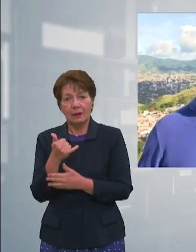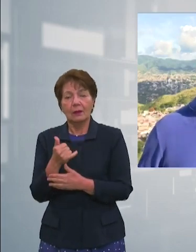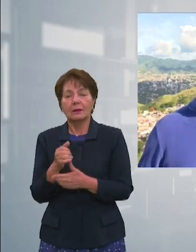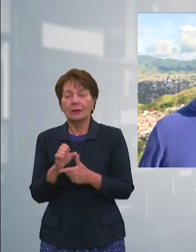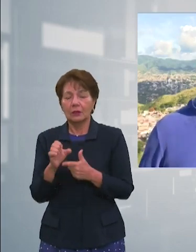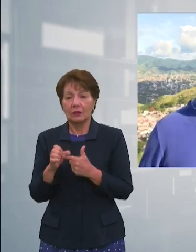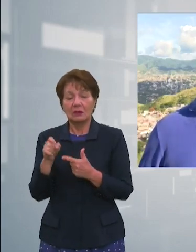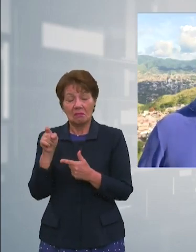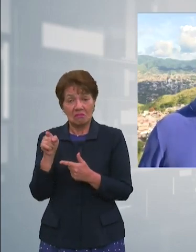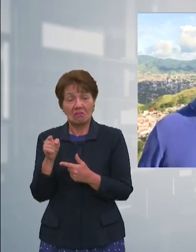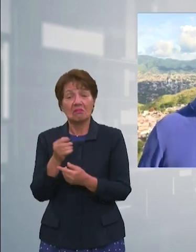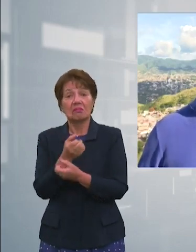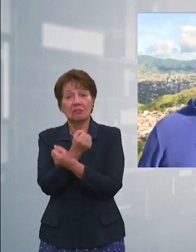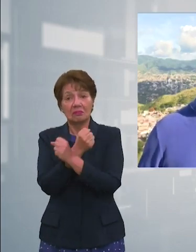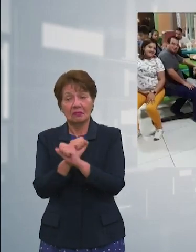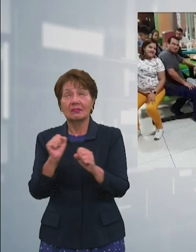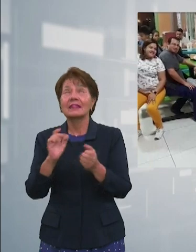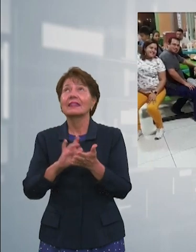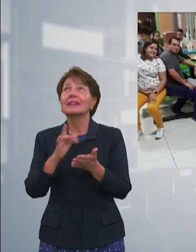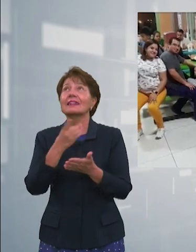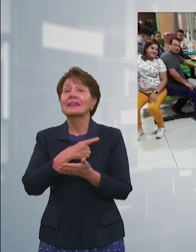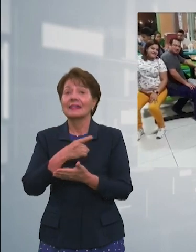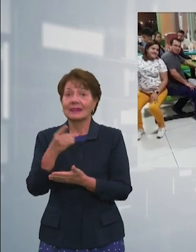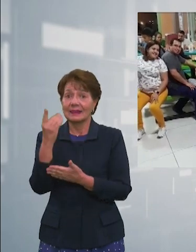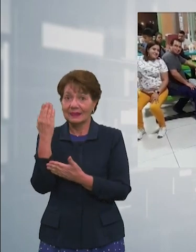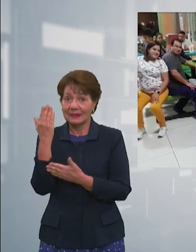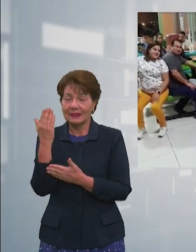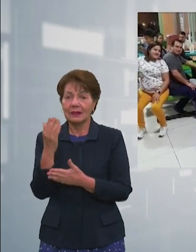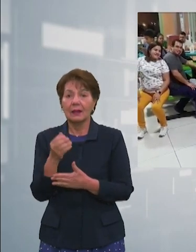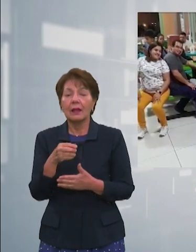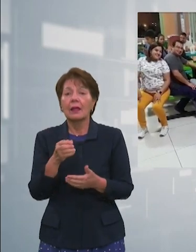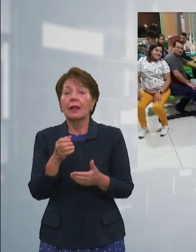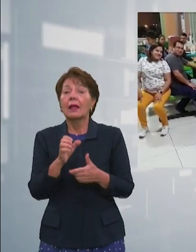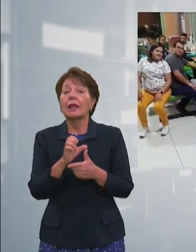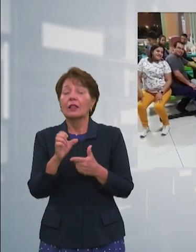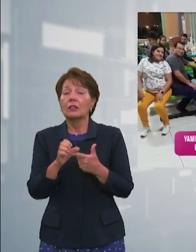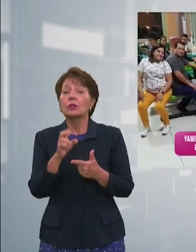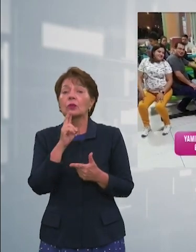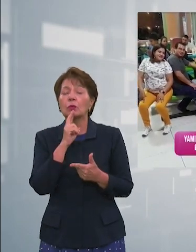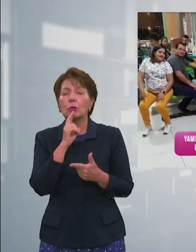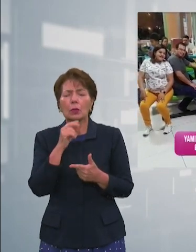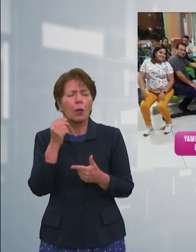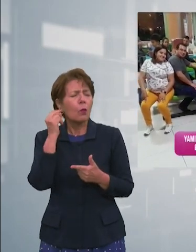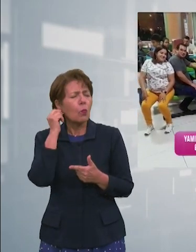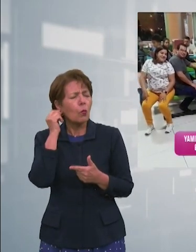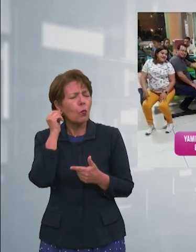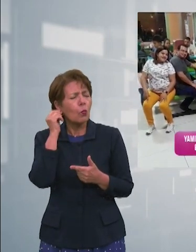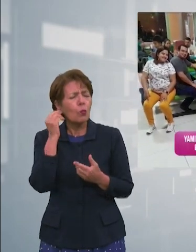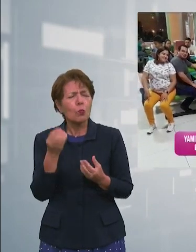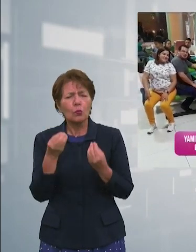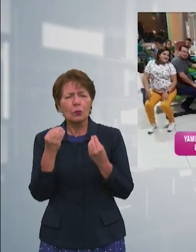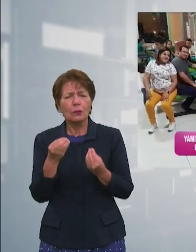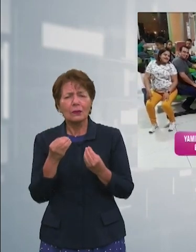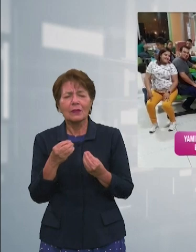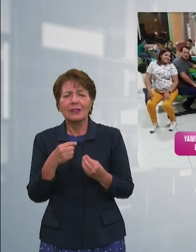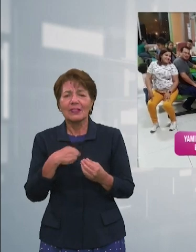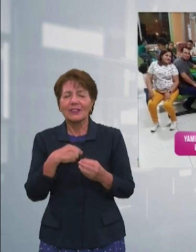adelante. Gracias a Dios. Sin duda, en Honduras habrán muchas mujeres que hoy sonríen y gritan que son bendecidas